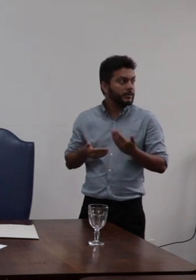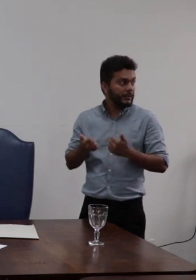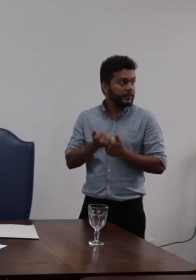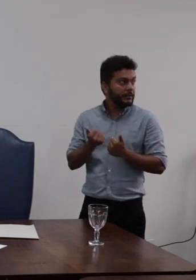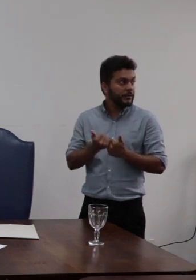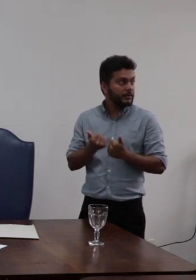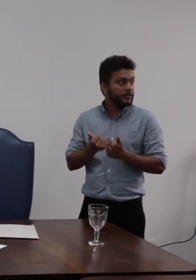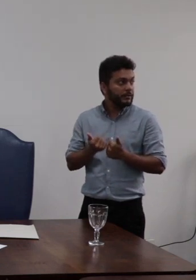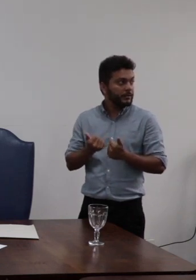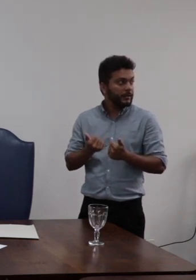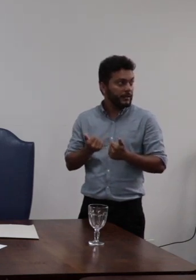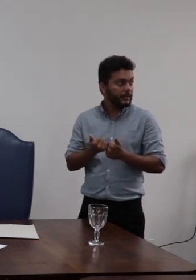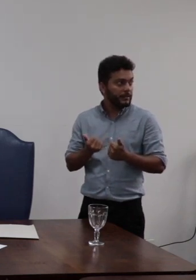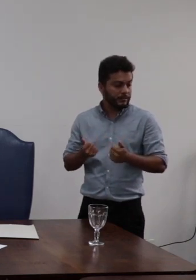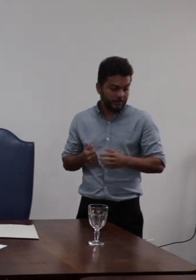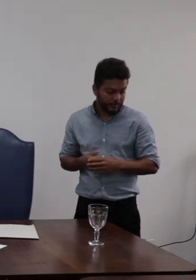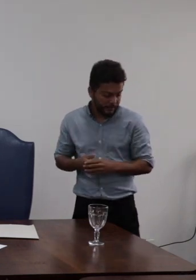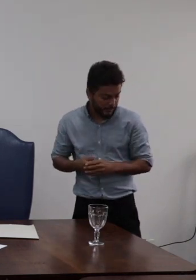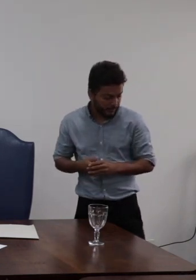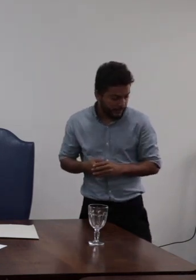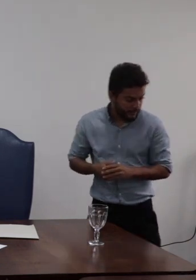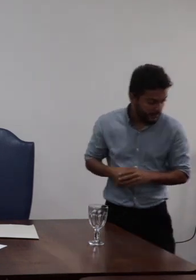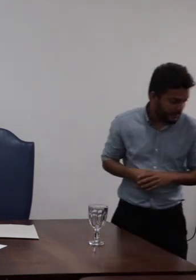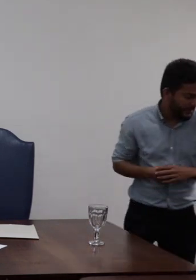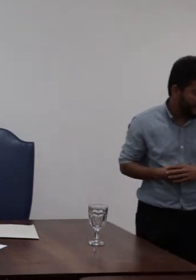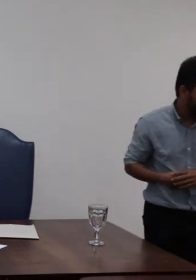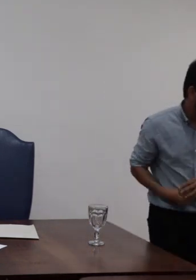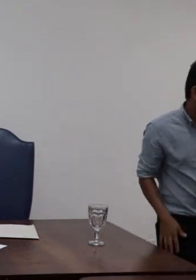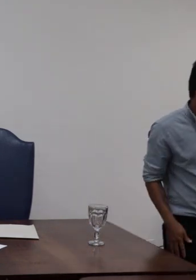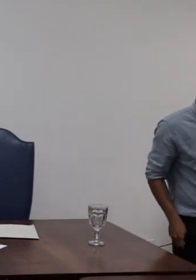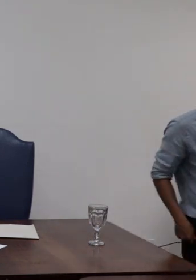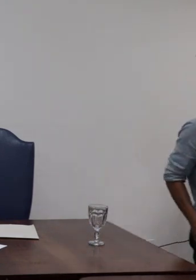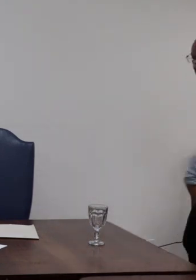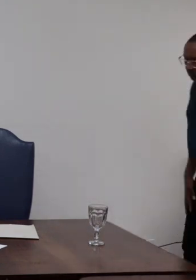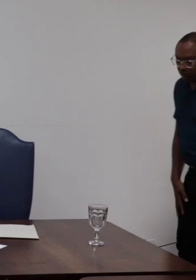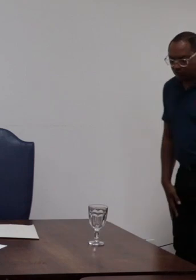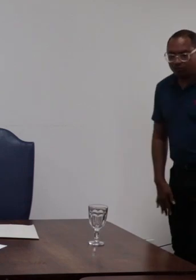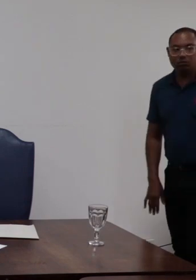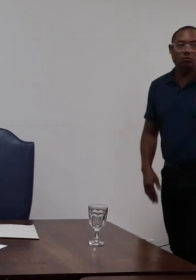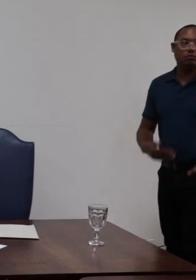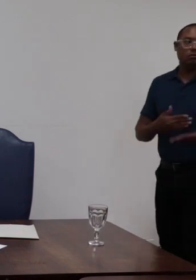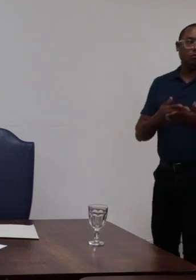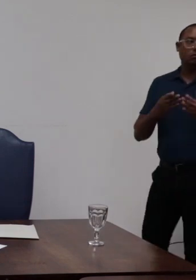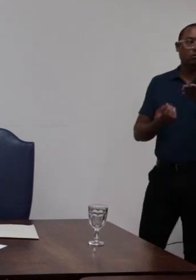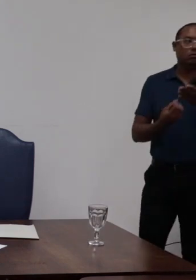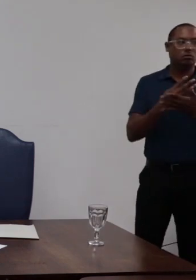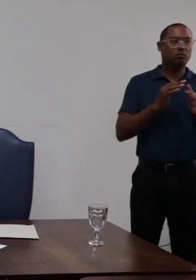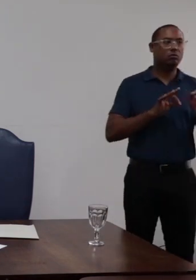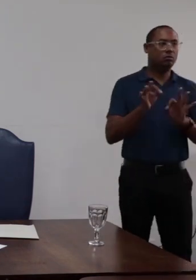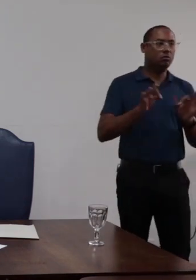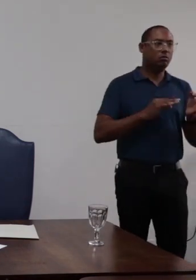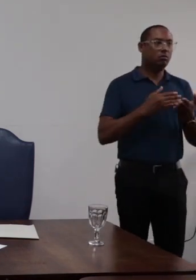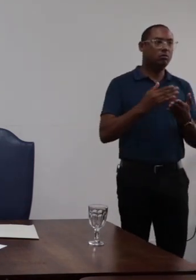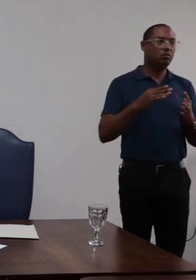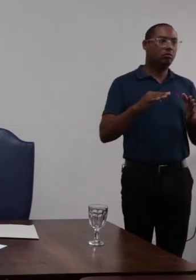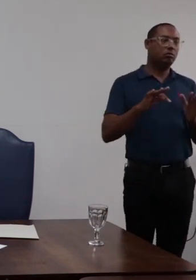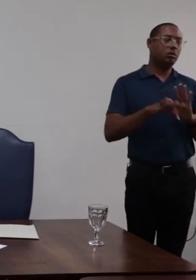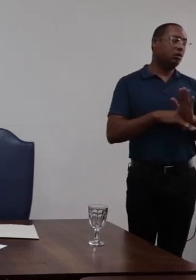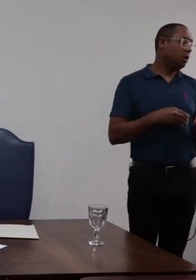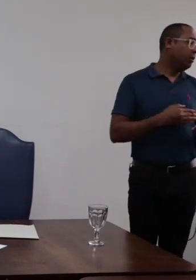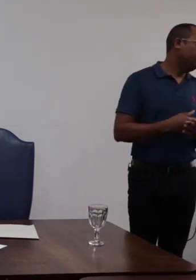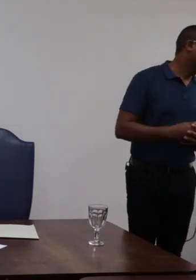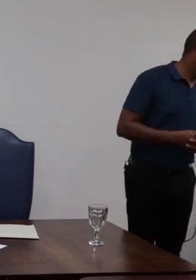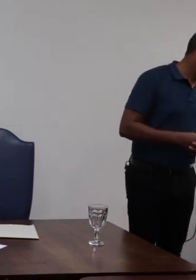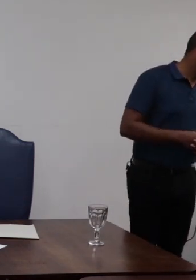para que representantes da propagem docentes e outros membros desse conselho que juntos será gravado o texto da resolução que foi aprovada na reunião do